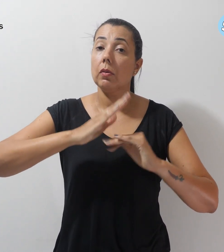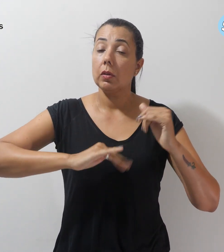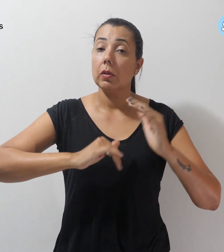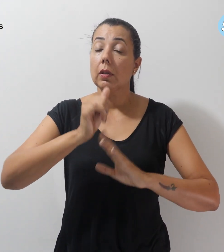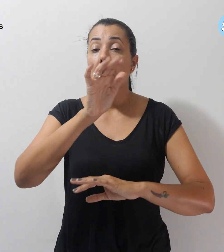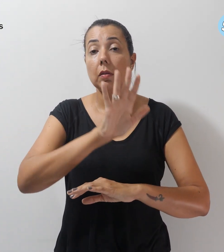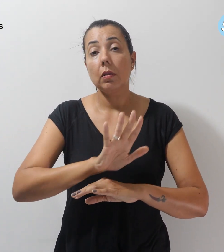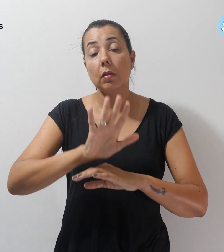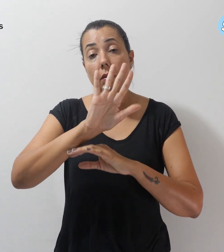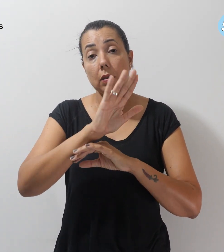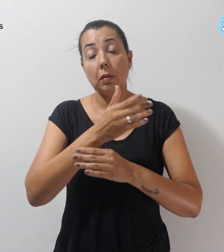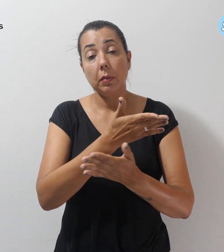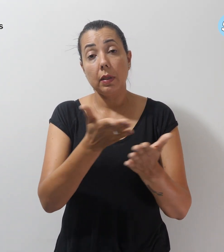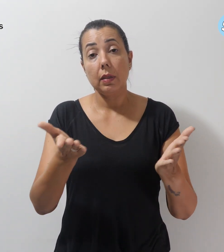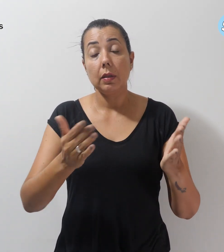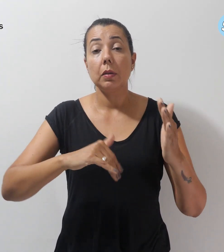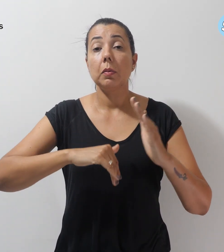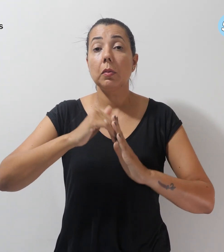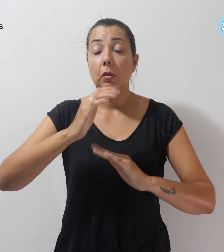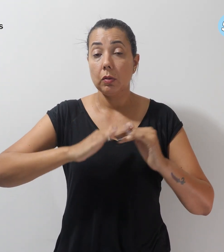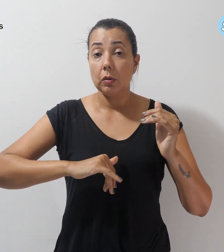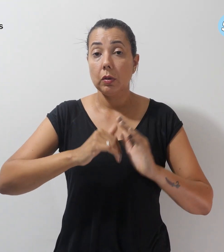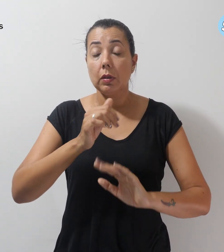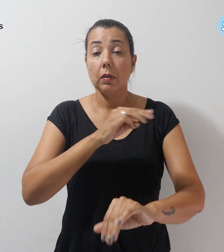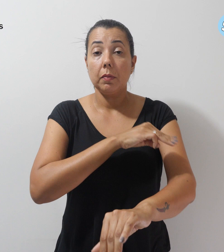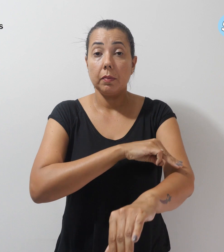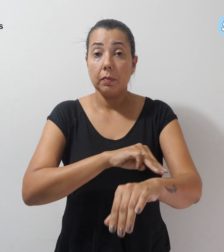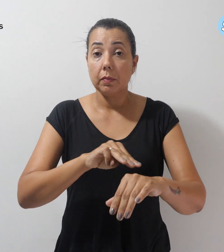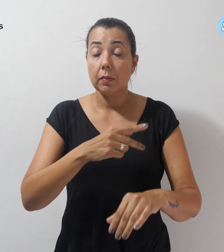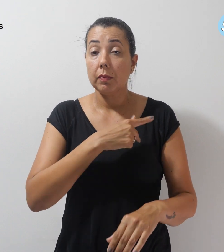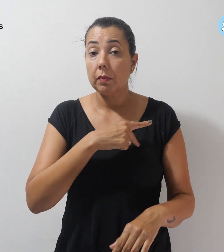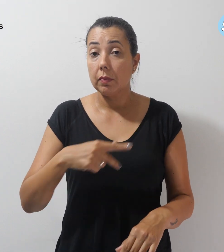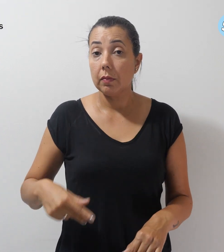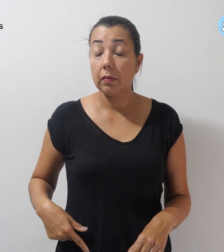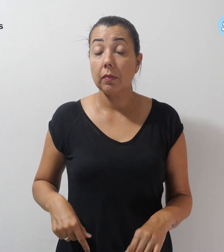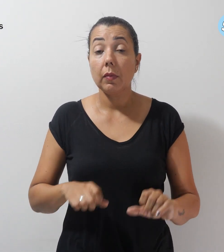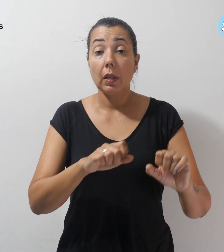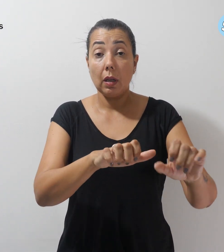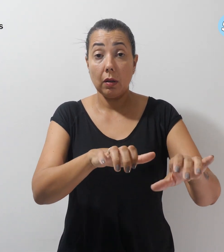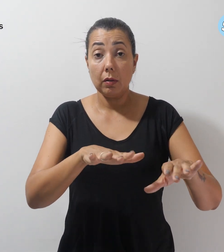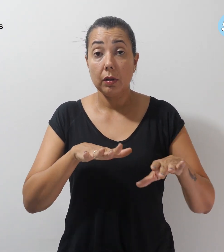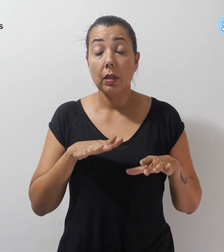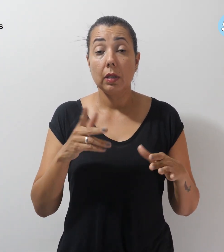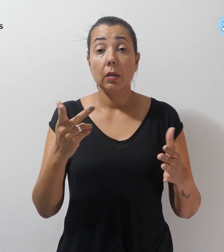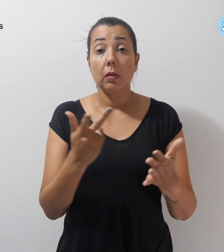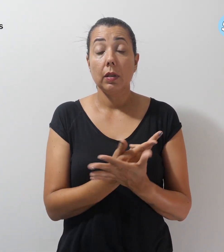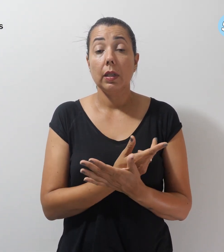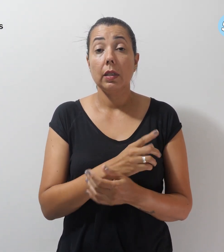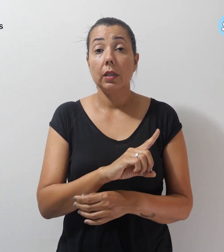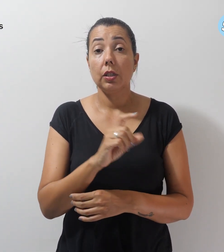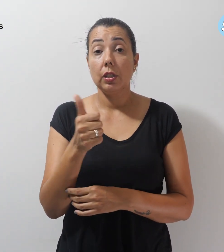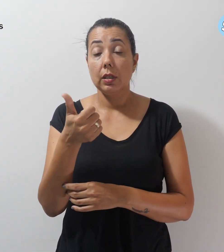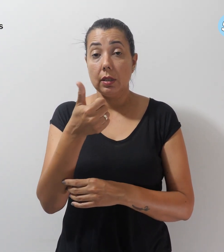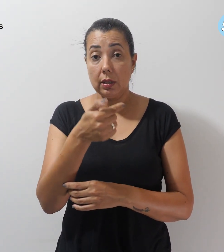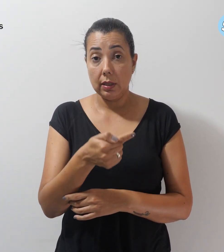para os profissionais do Magistério Público. A audiência acontecerá dia 17 de abril,